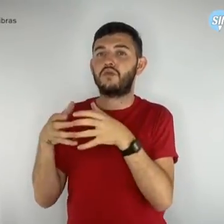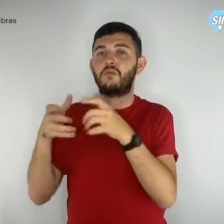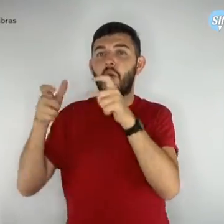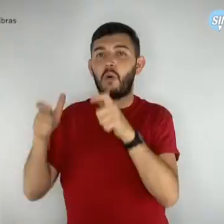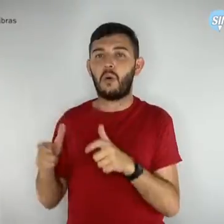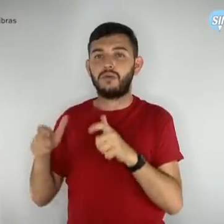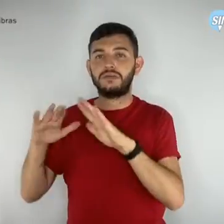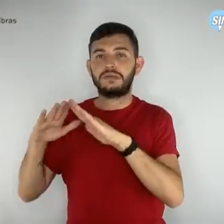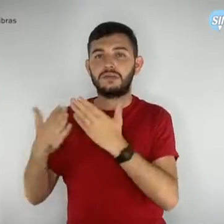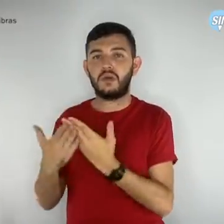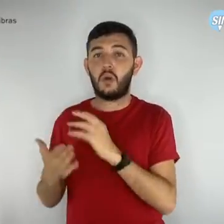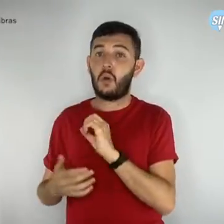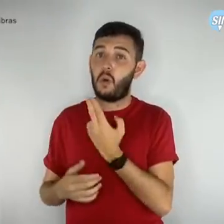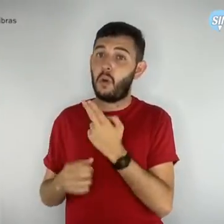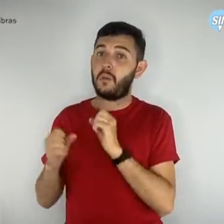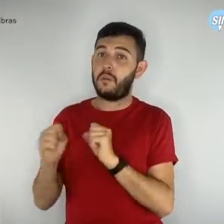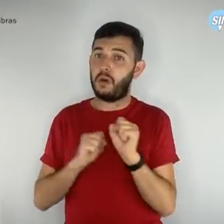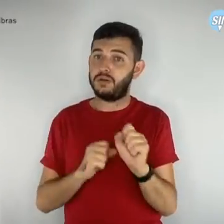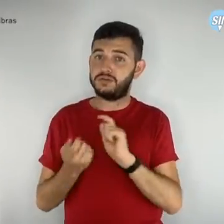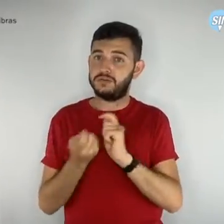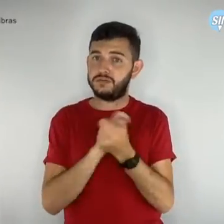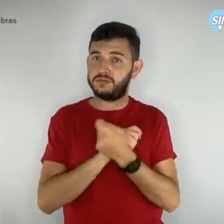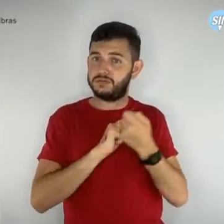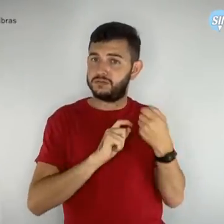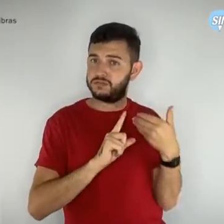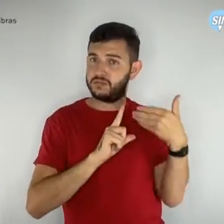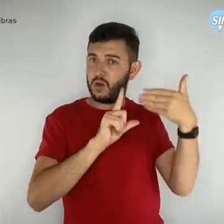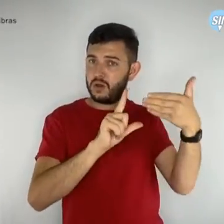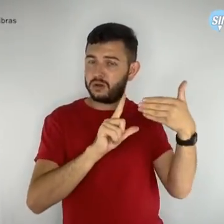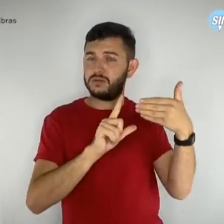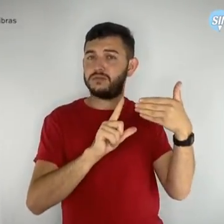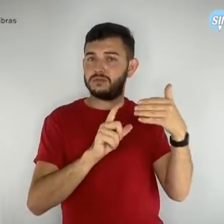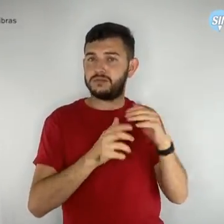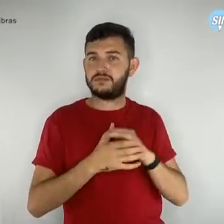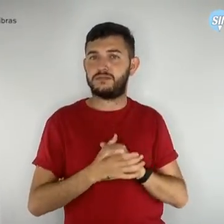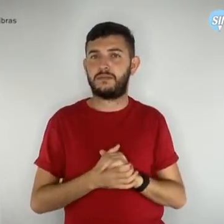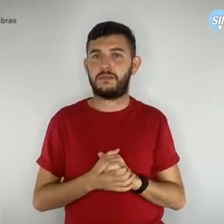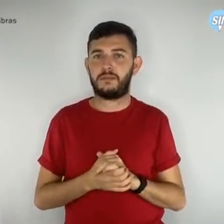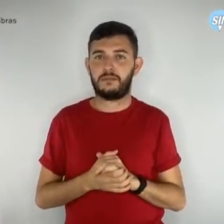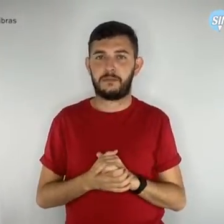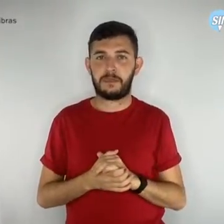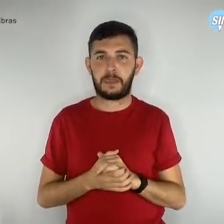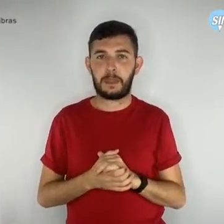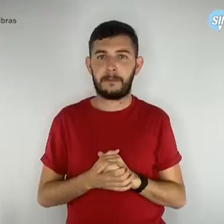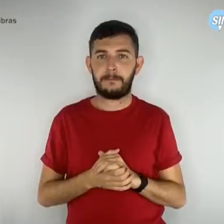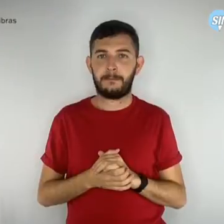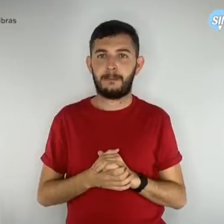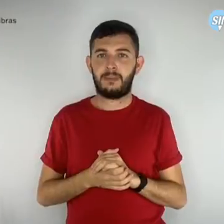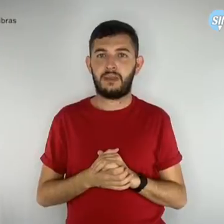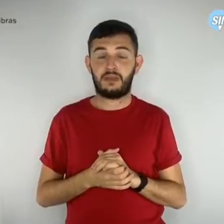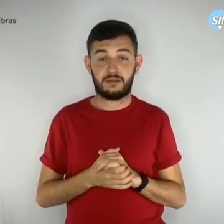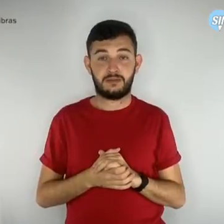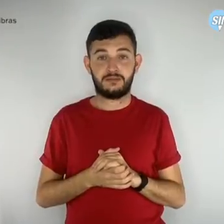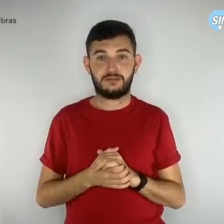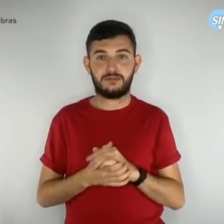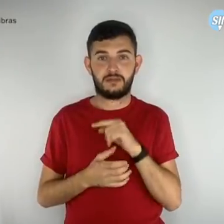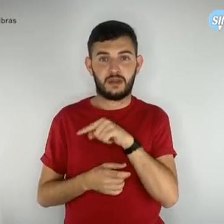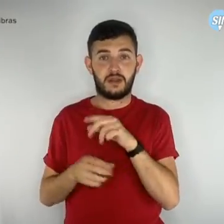ou em formato remoto, numa coletiva virtual. Após o encontro presencial ou remoto, o